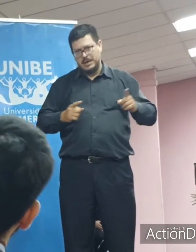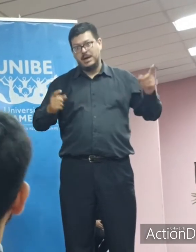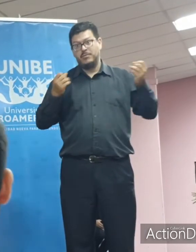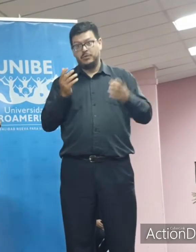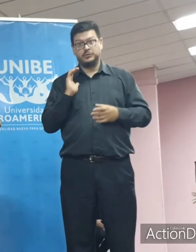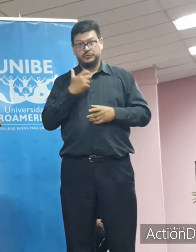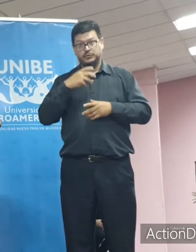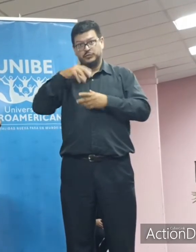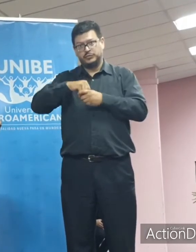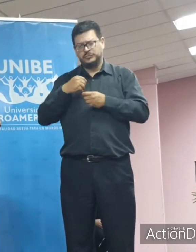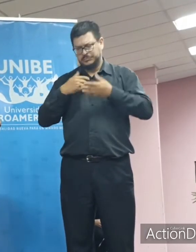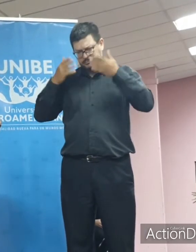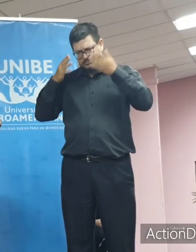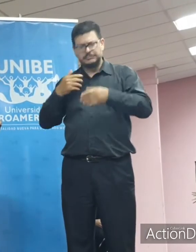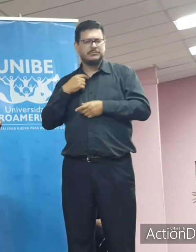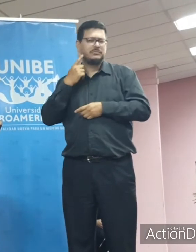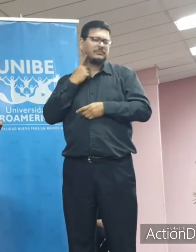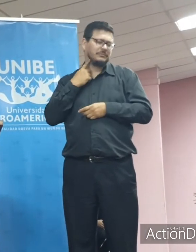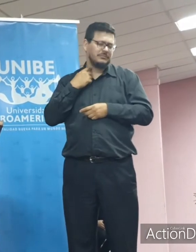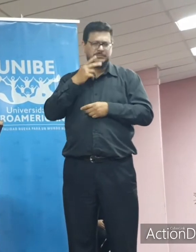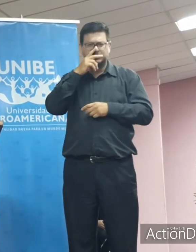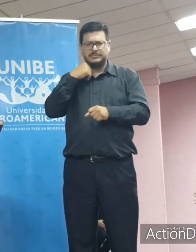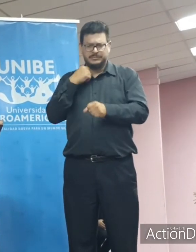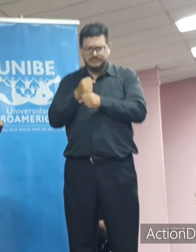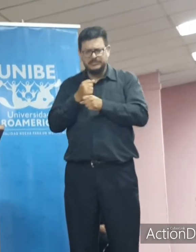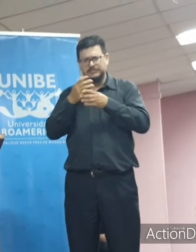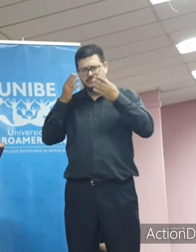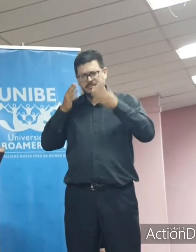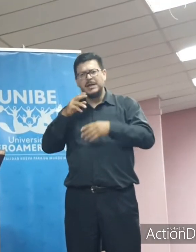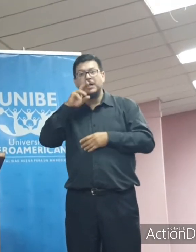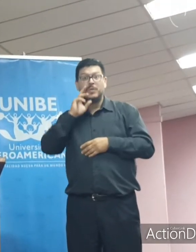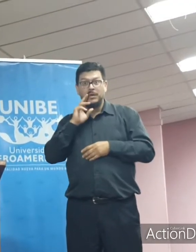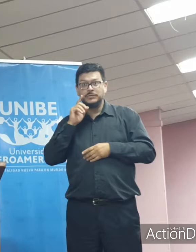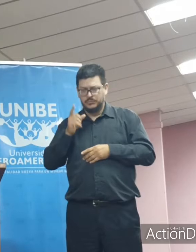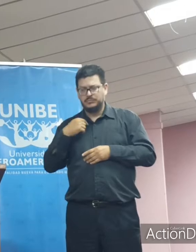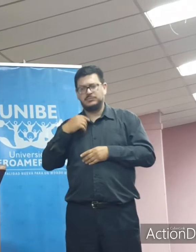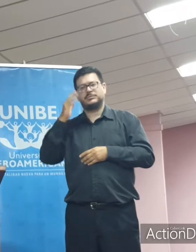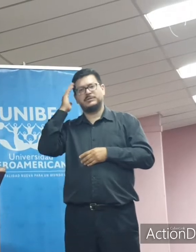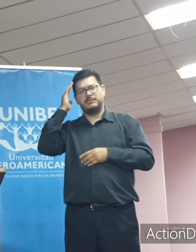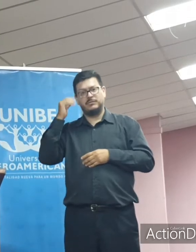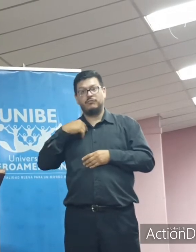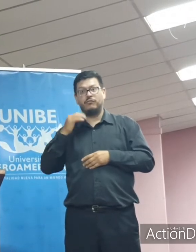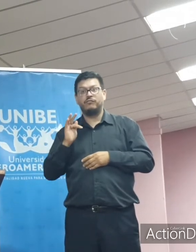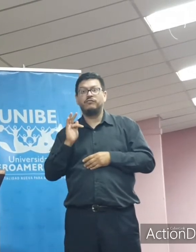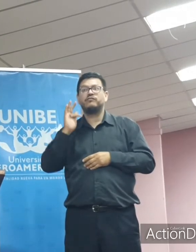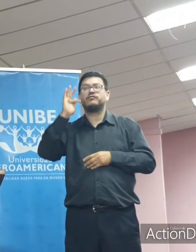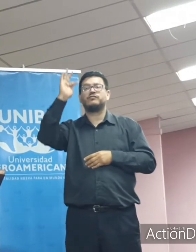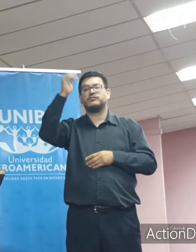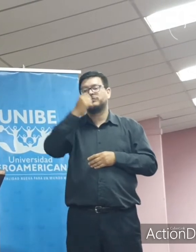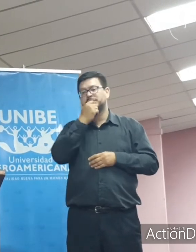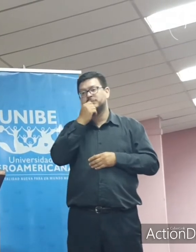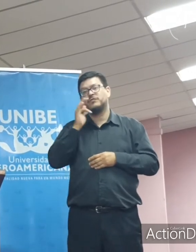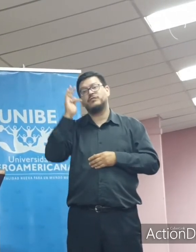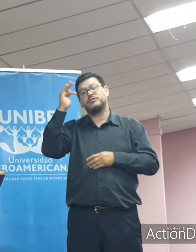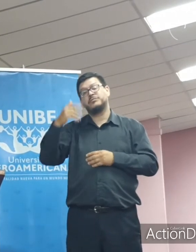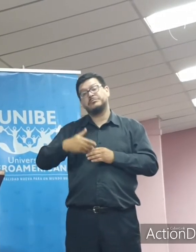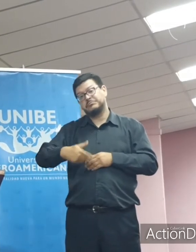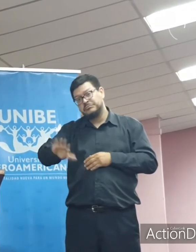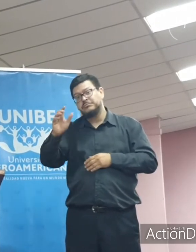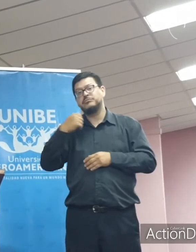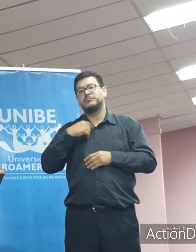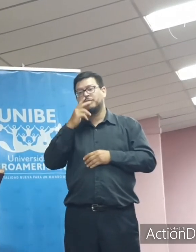vivimos apasionados por lo que es la educación, nos va a permitir en años más adelante